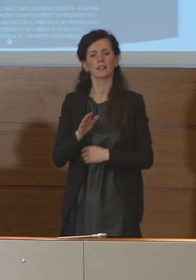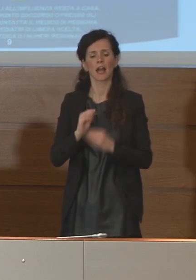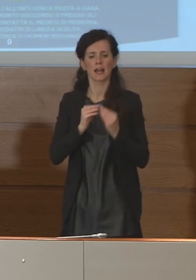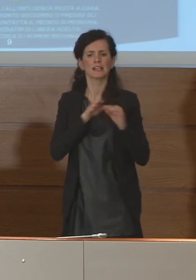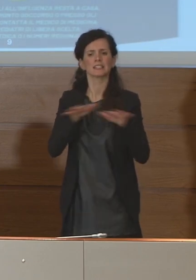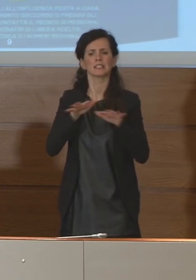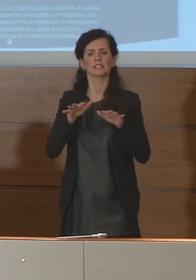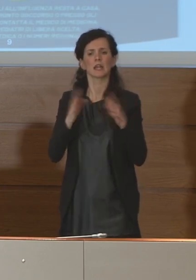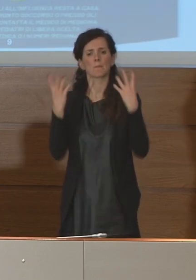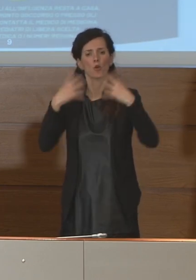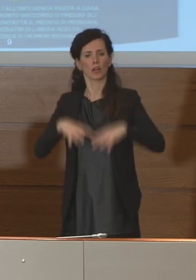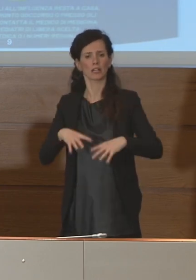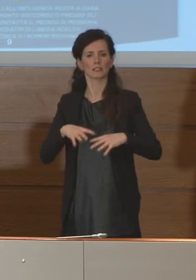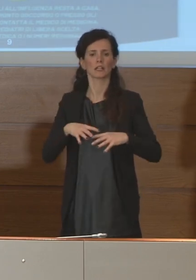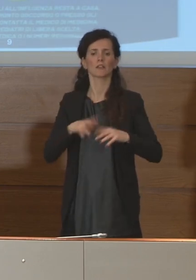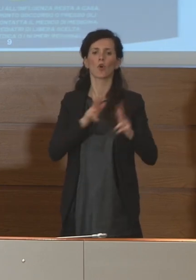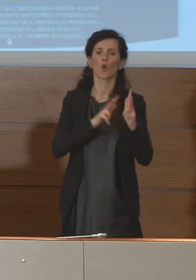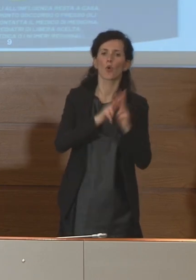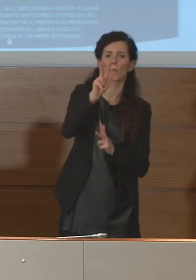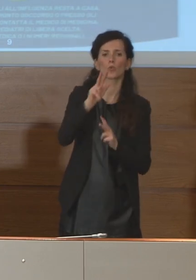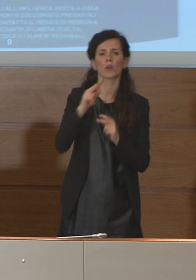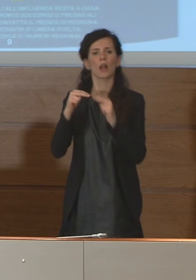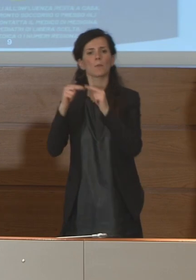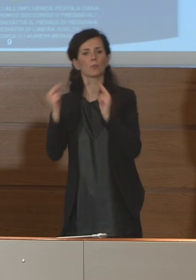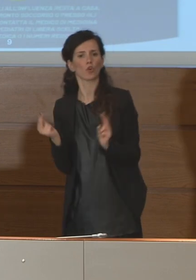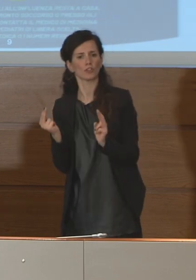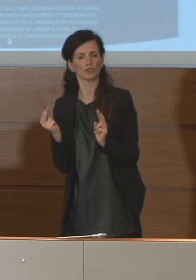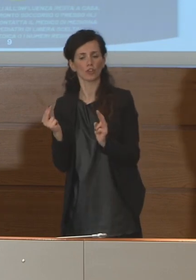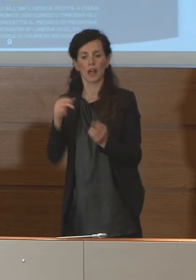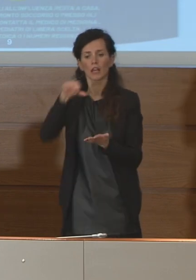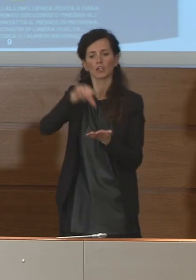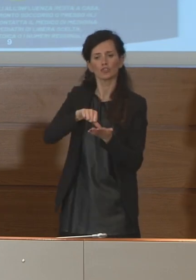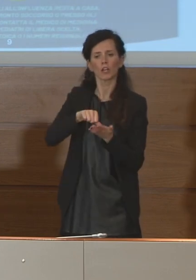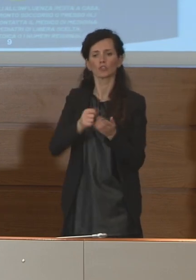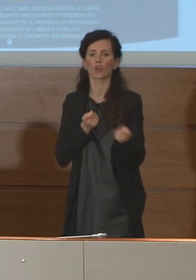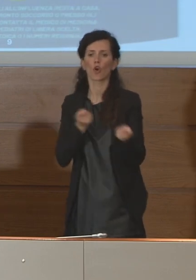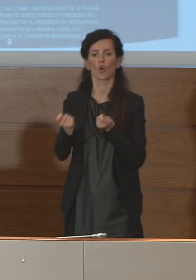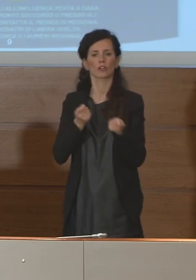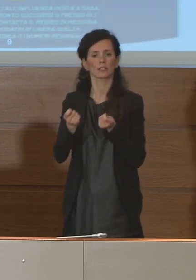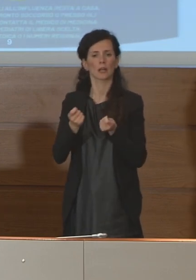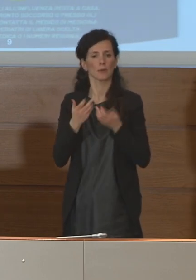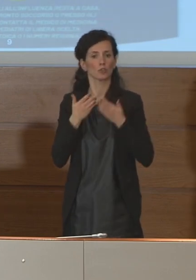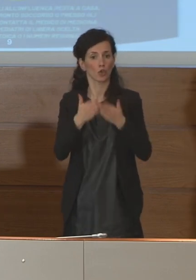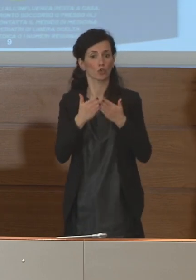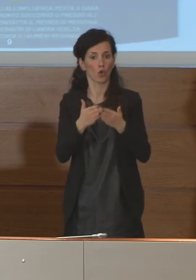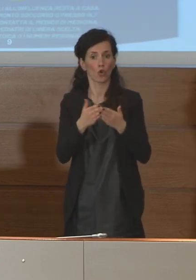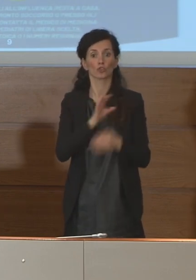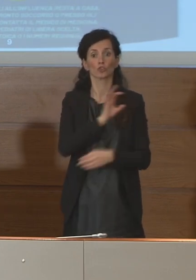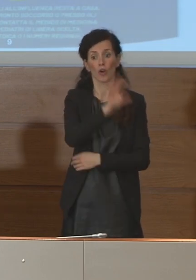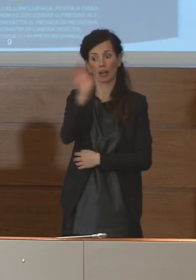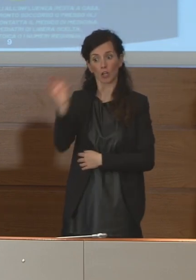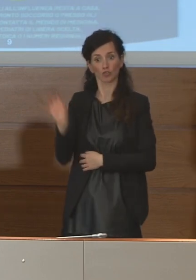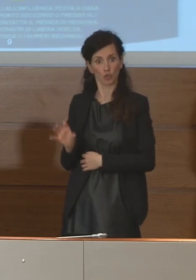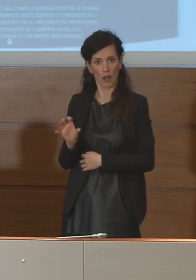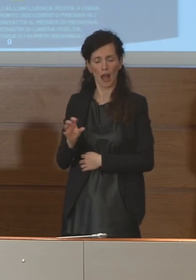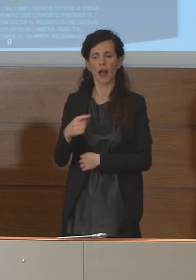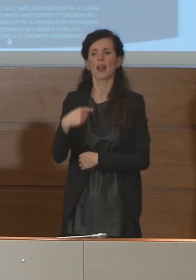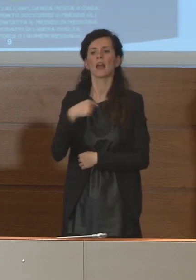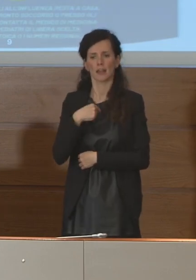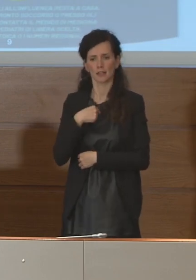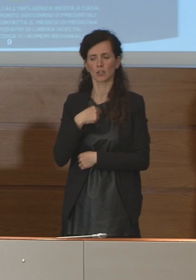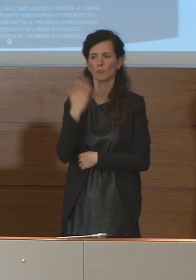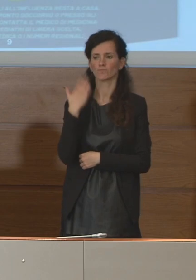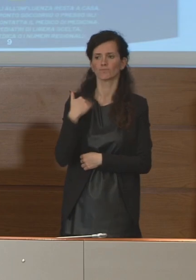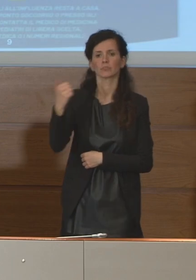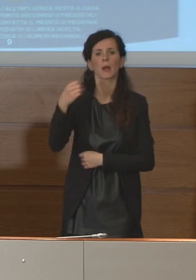comunale provinciale attraverso i centri di coordinamento soccorso e regionale io sono stato interessato dal